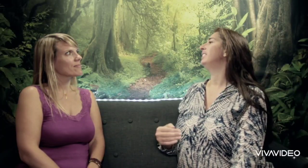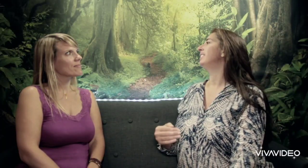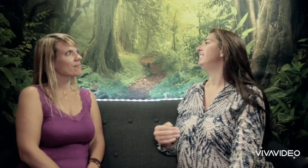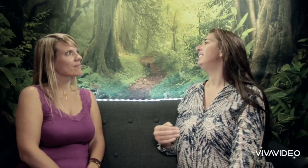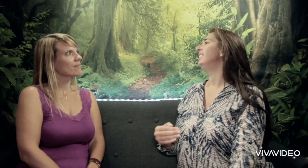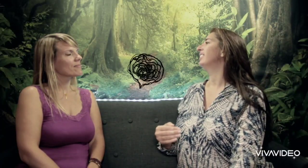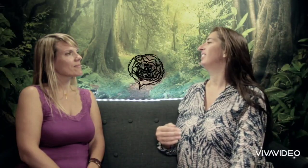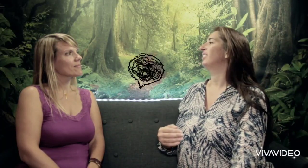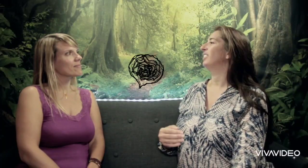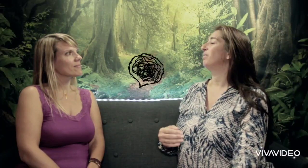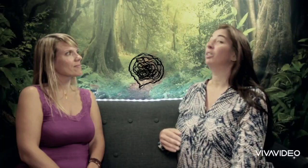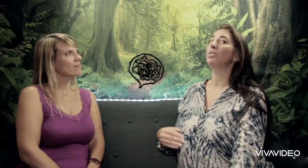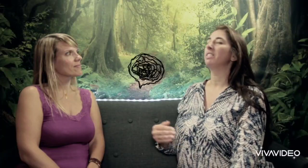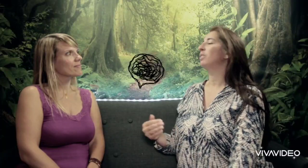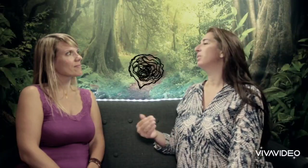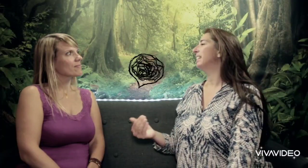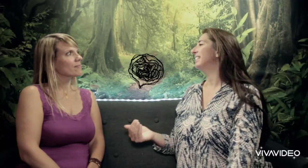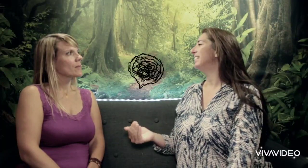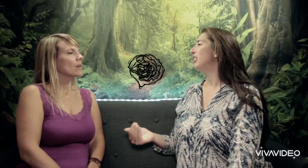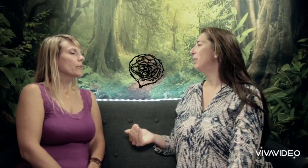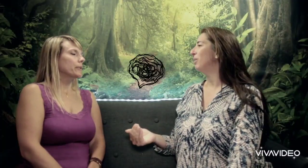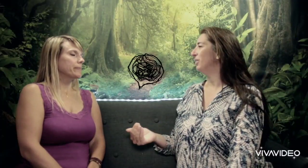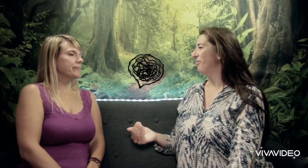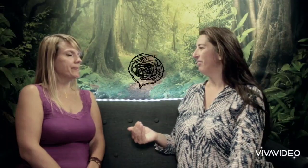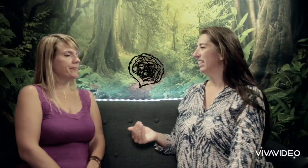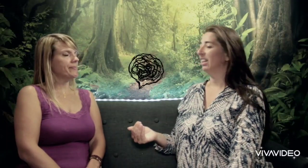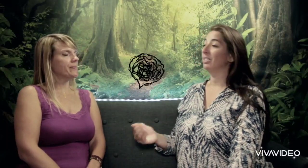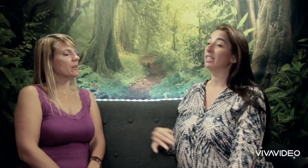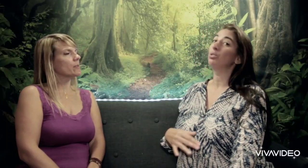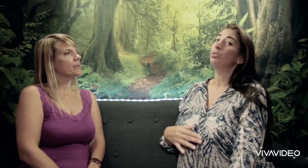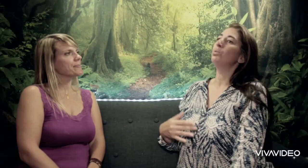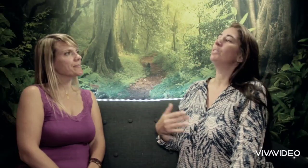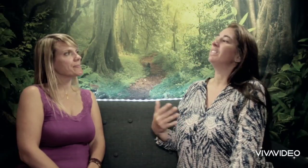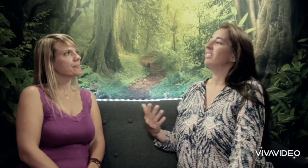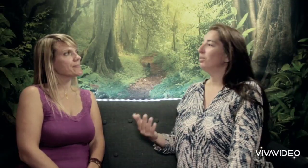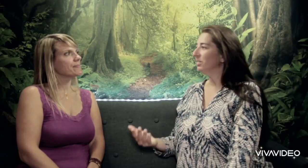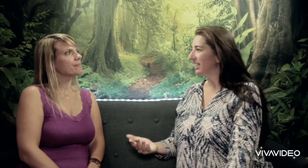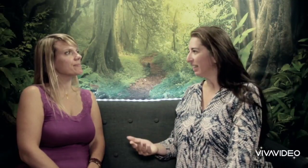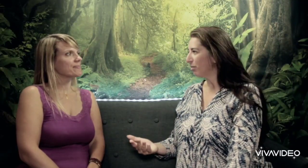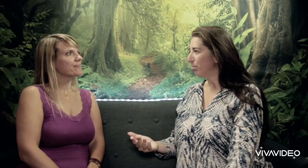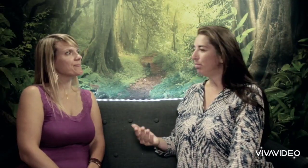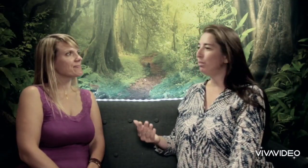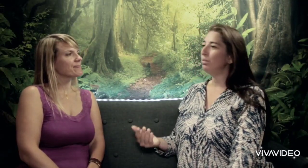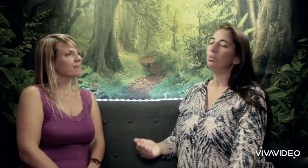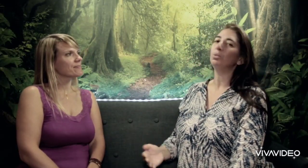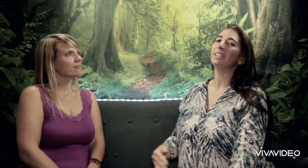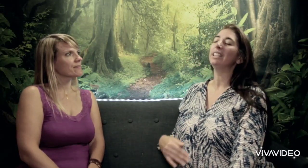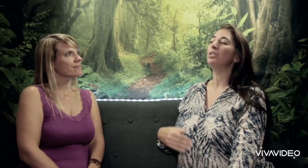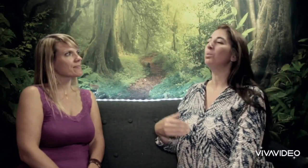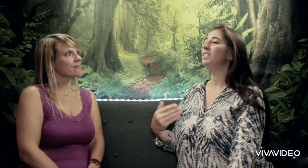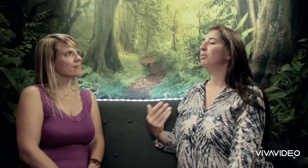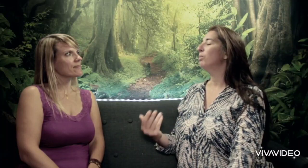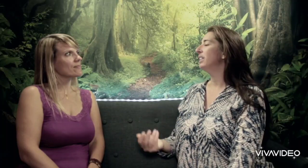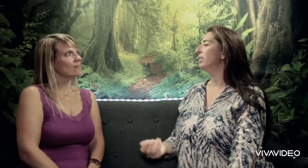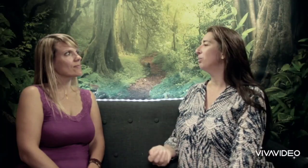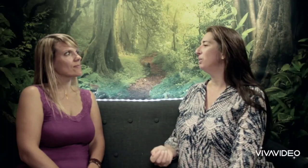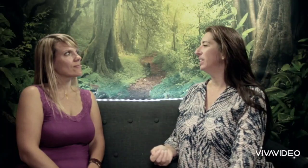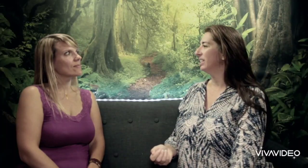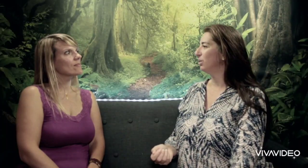des signes, peut-être que ça va retarder la parole. Alors c'est tout à fait le contraire. Plus on induit des moyens de communication,